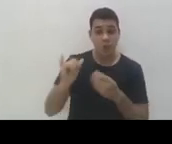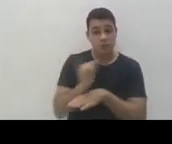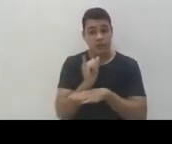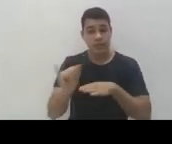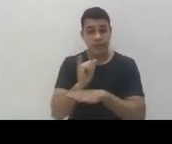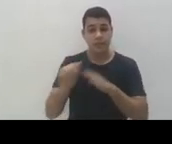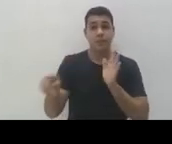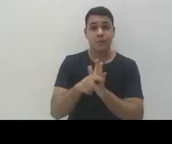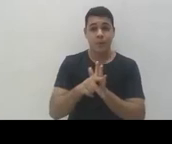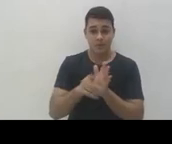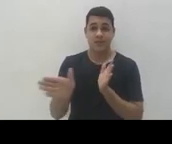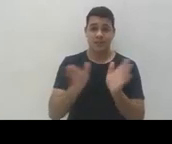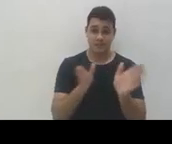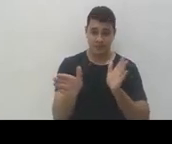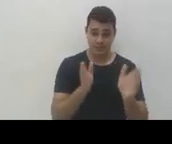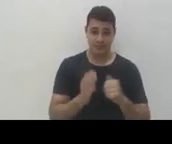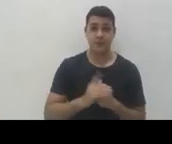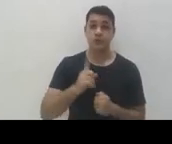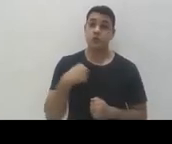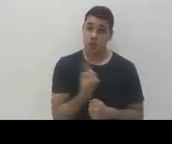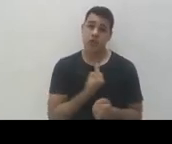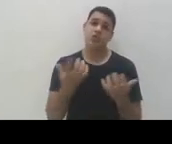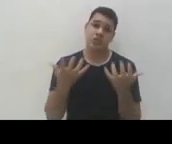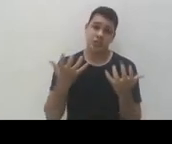formatos acessíveis. A gente pretende também